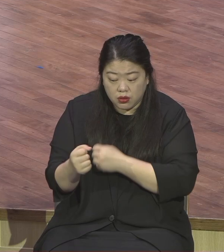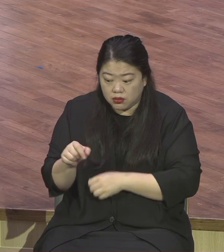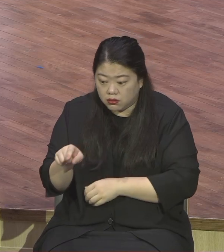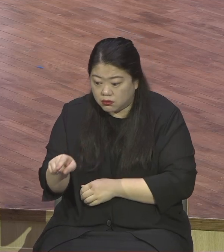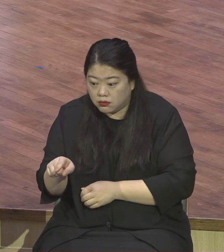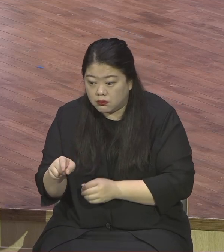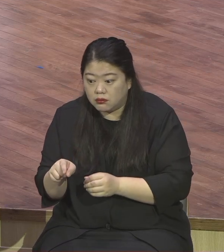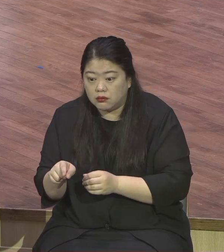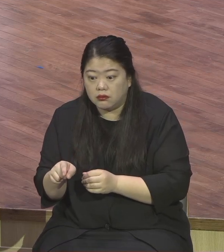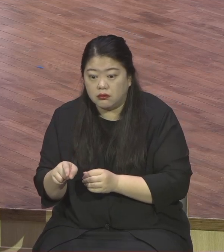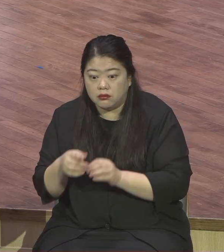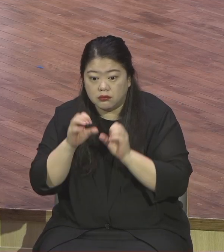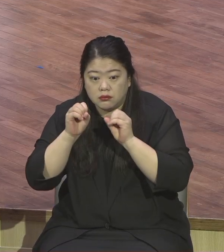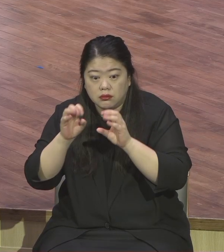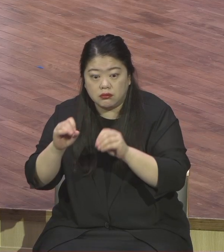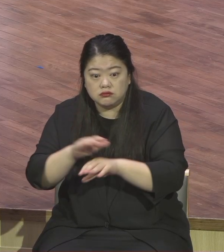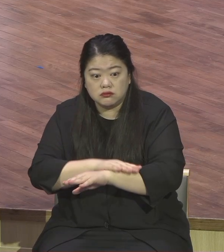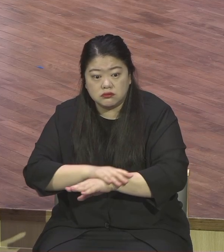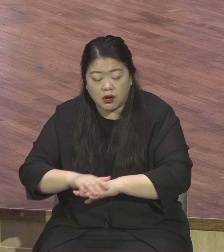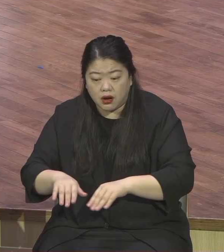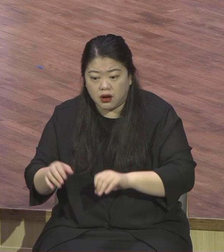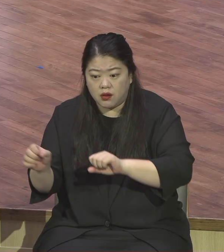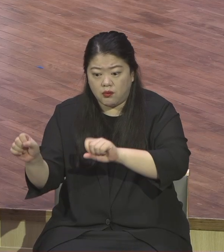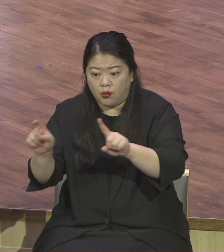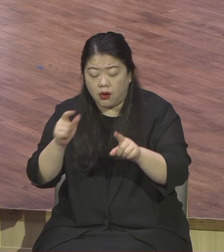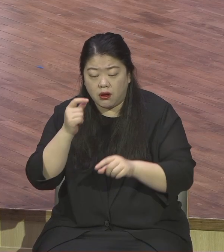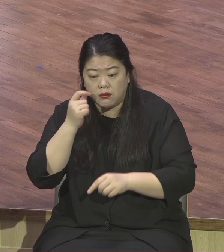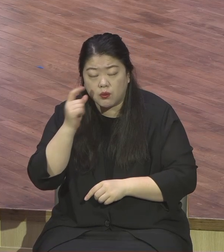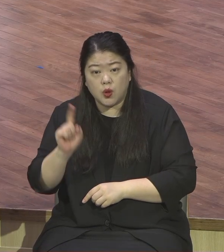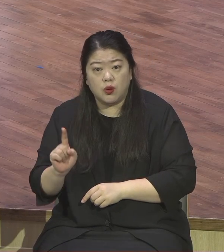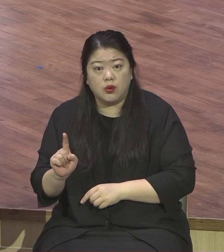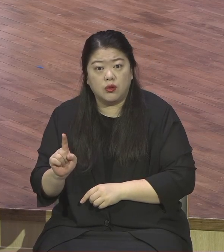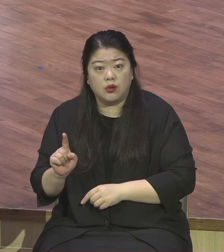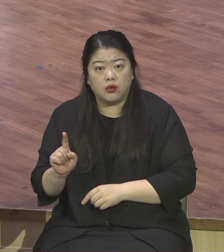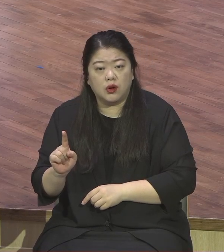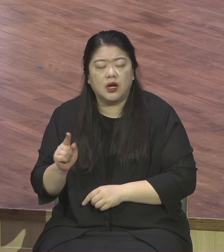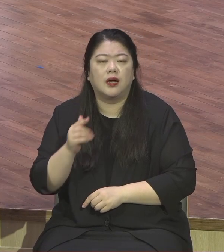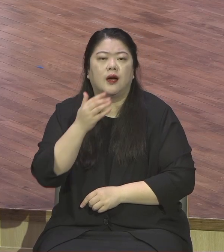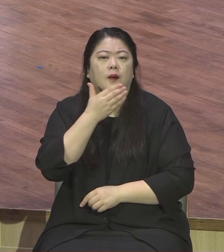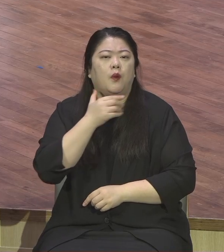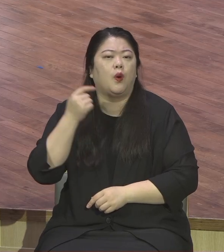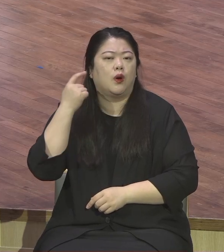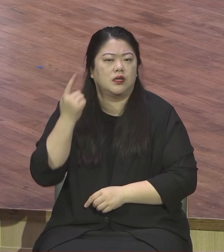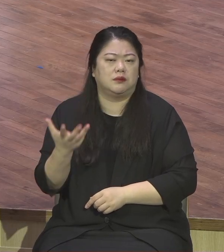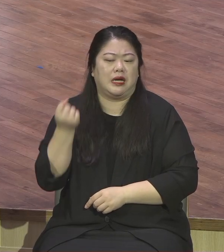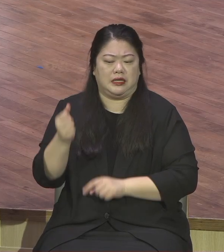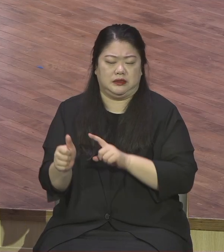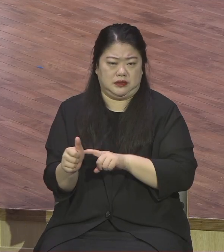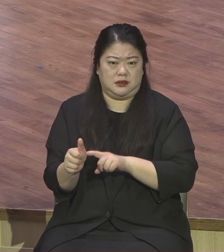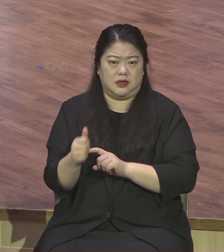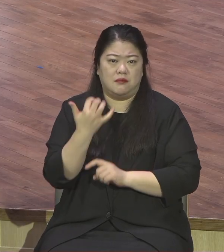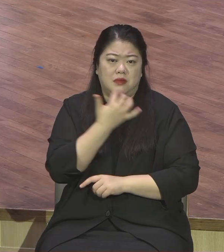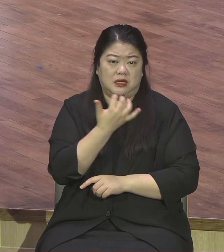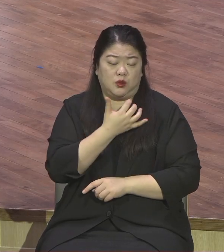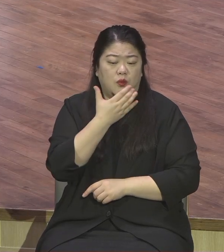오늘 제목이 복음의 힘인데 복음의 힘이 얼마나 컸던지 이런